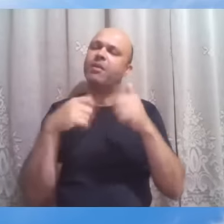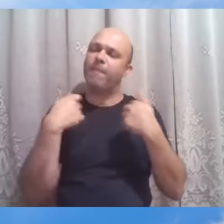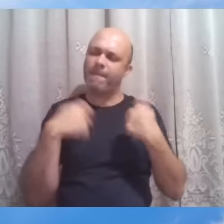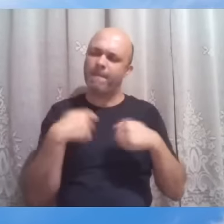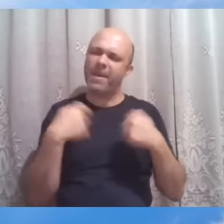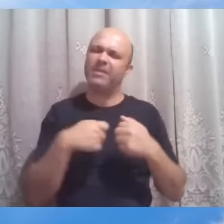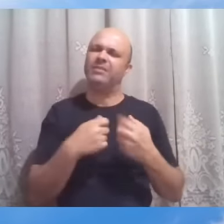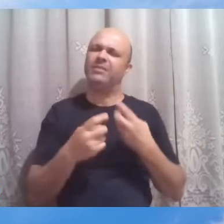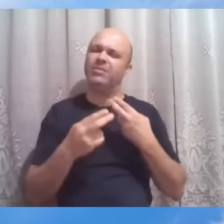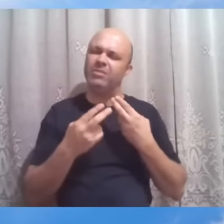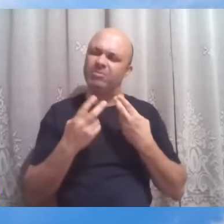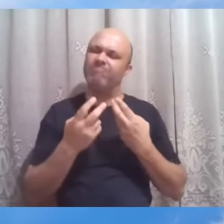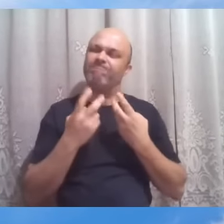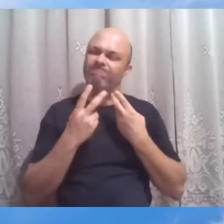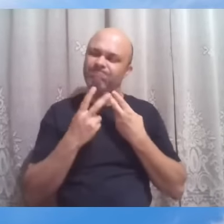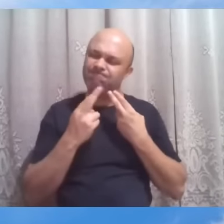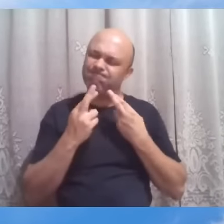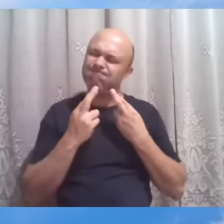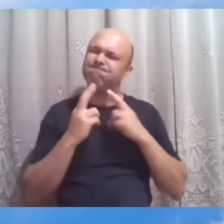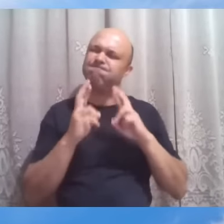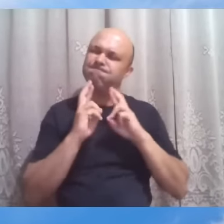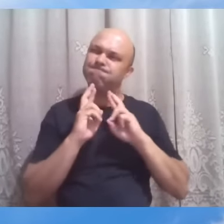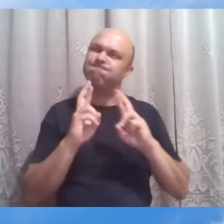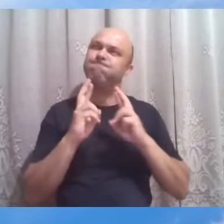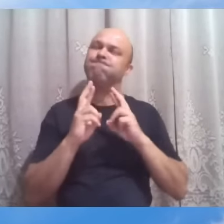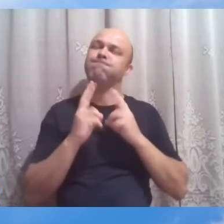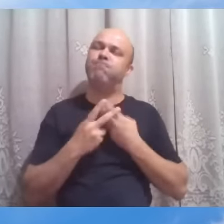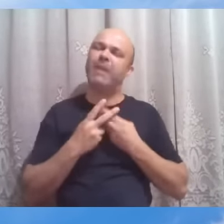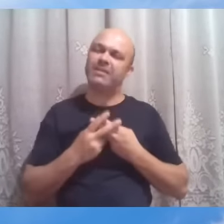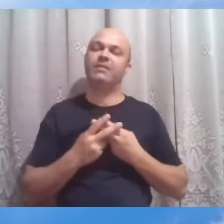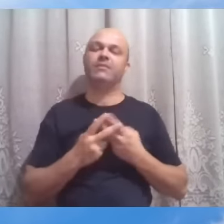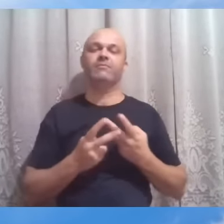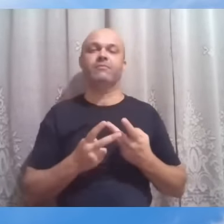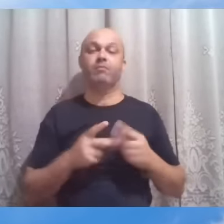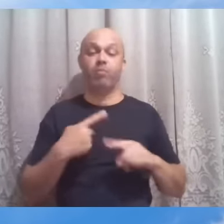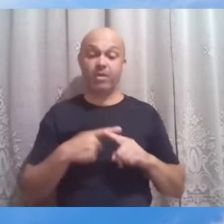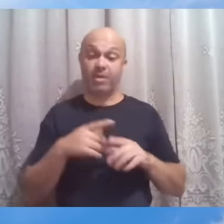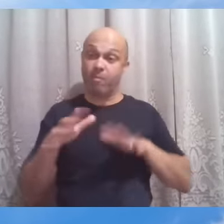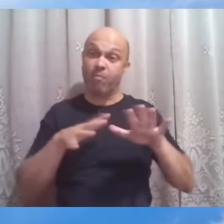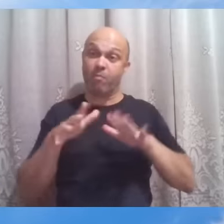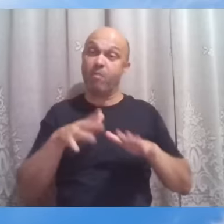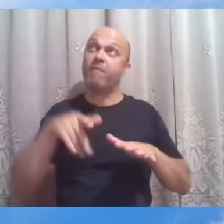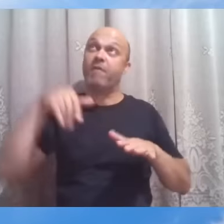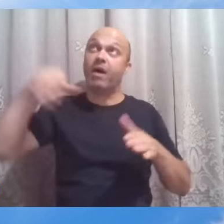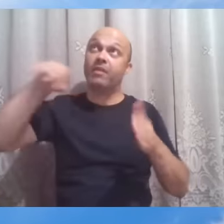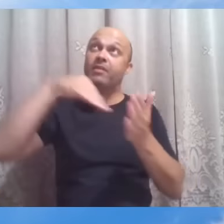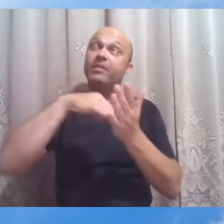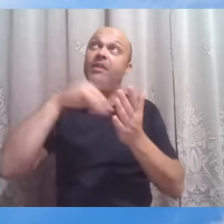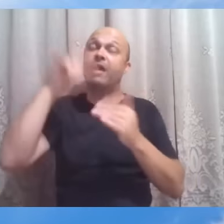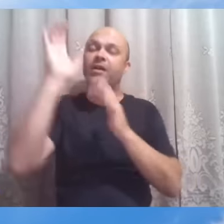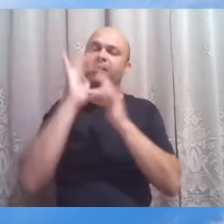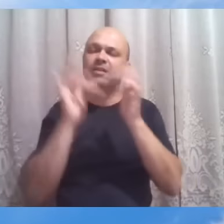perseverança. Porque, quando nos movemos em direção ao Cristo, levantam-se contra nós resistências milenárias,